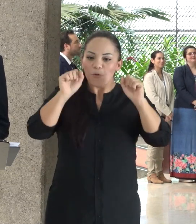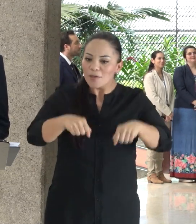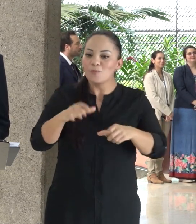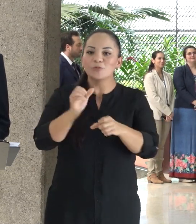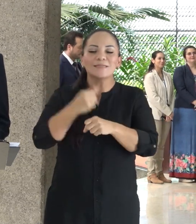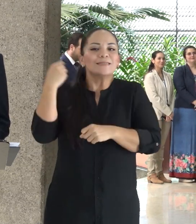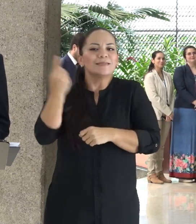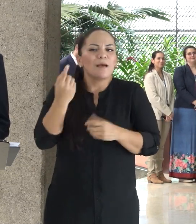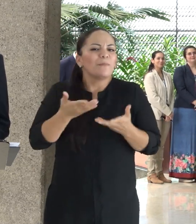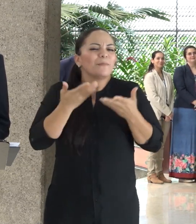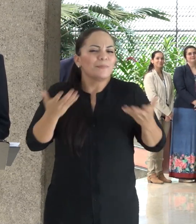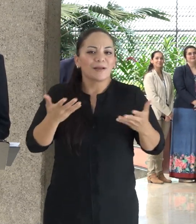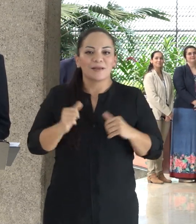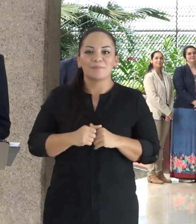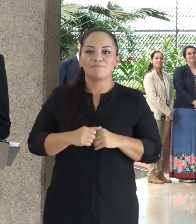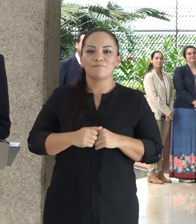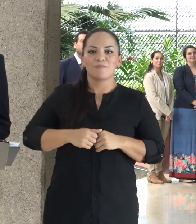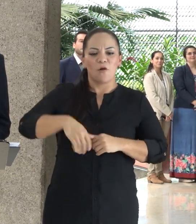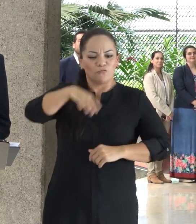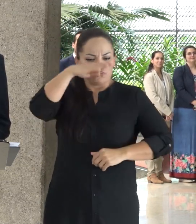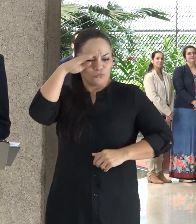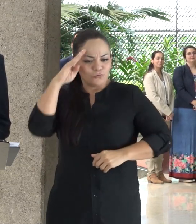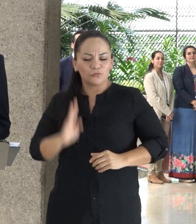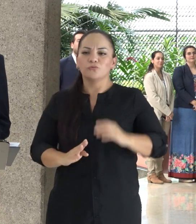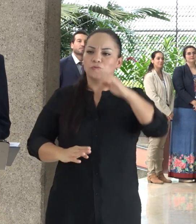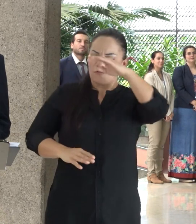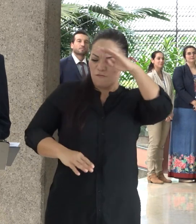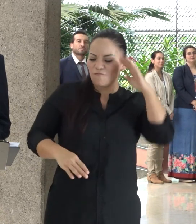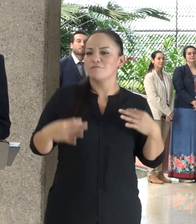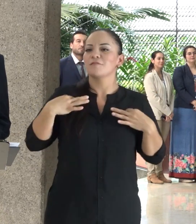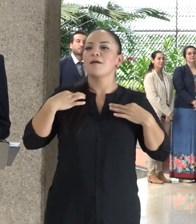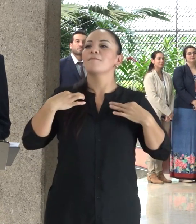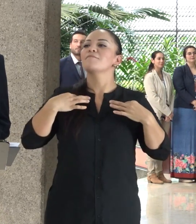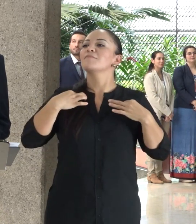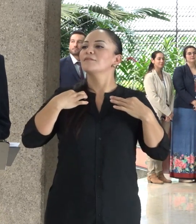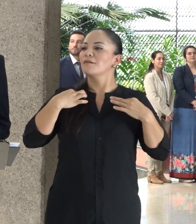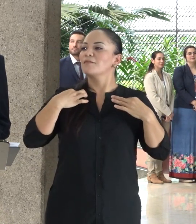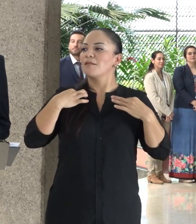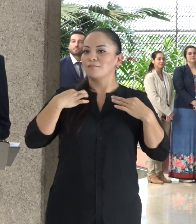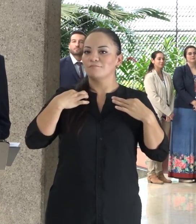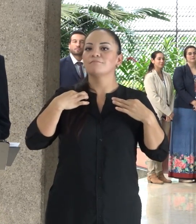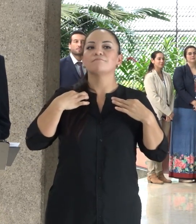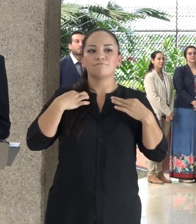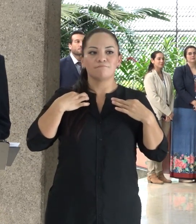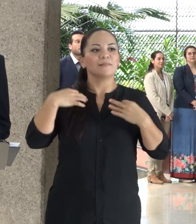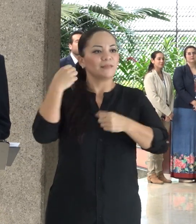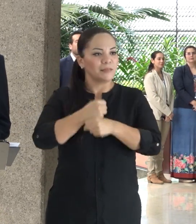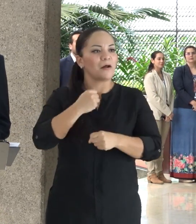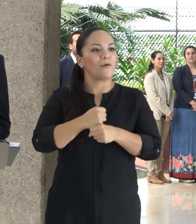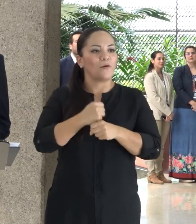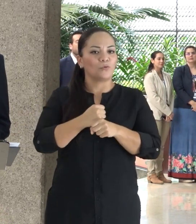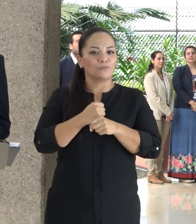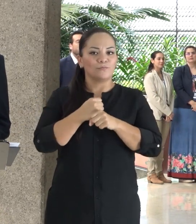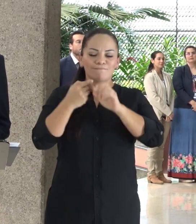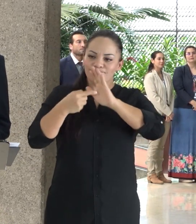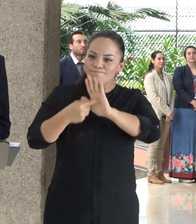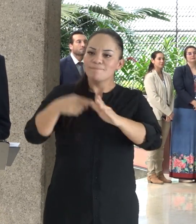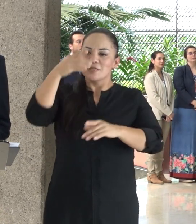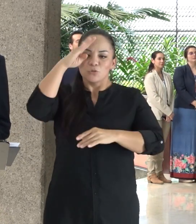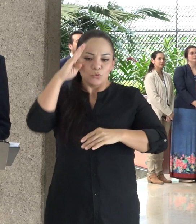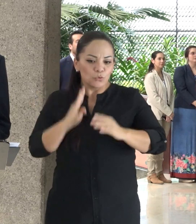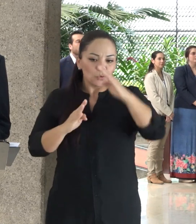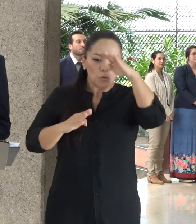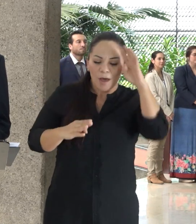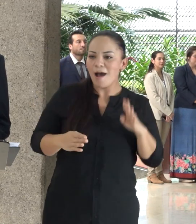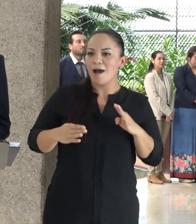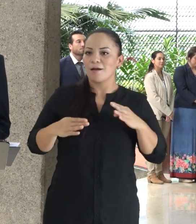todos, es sudar el uniforme que nos toca llevar. Sudar la